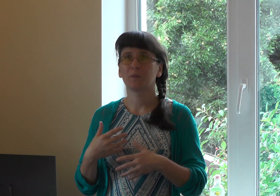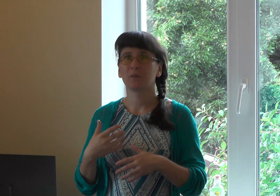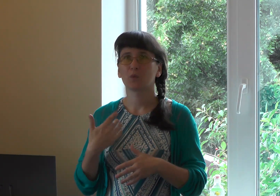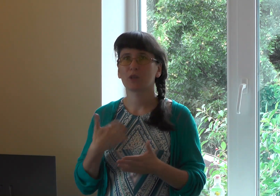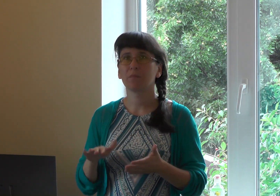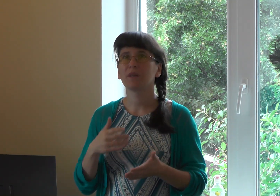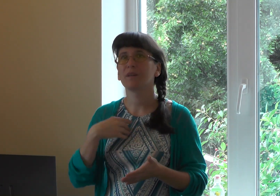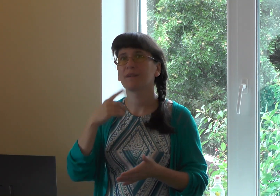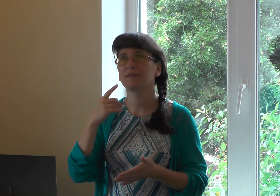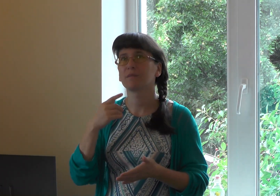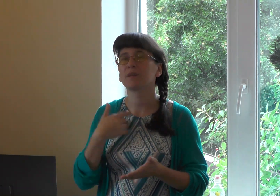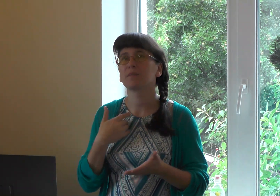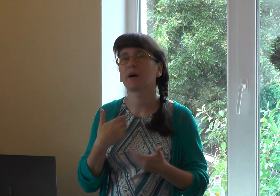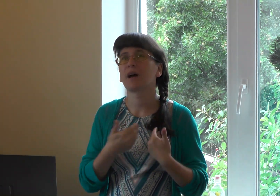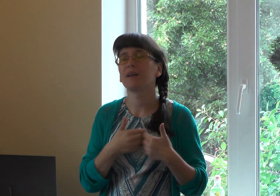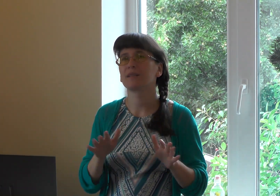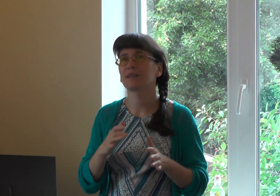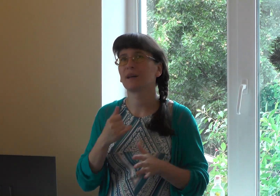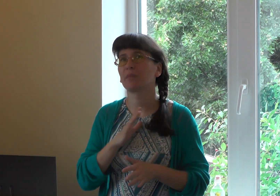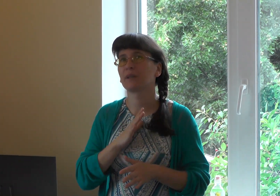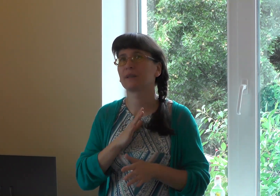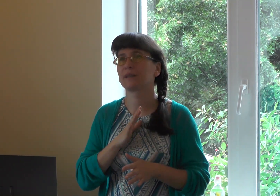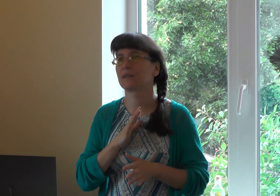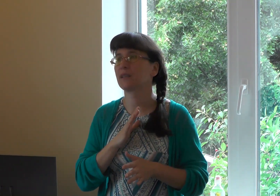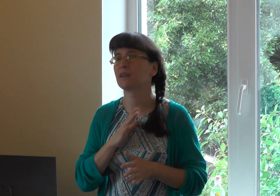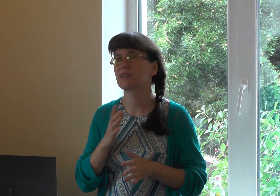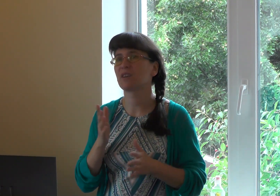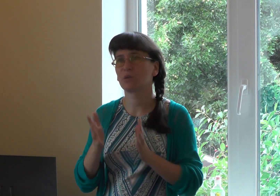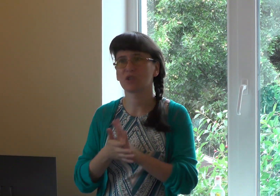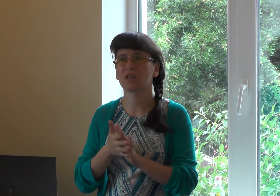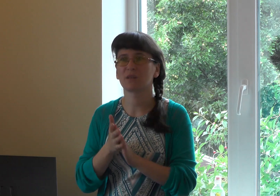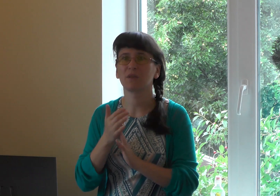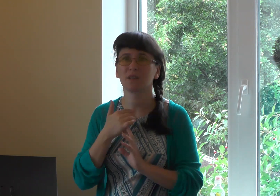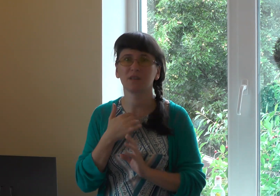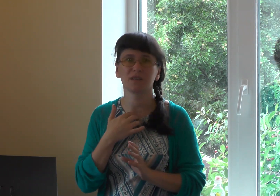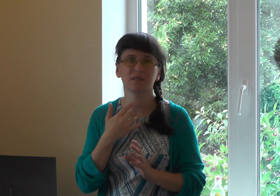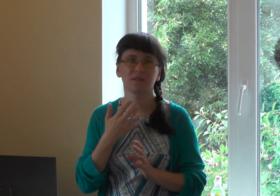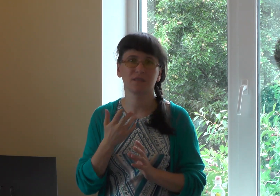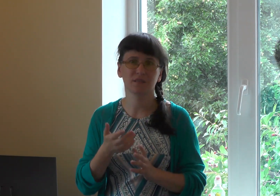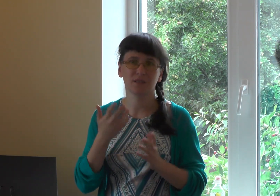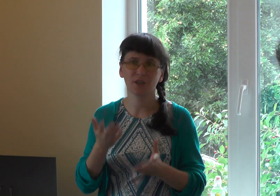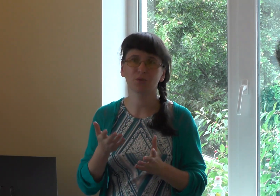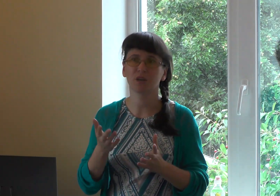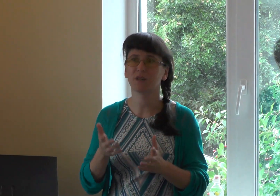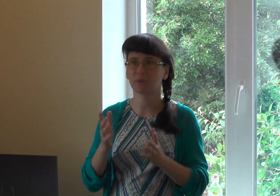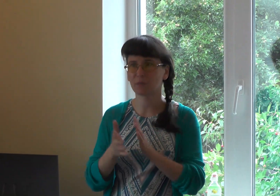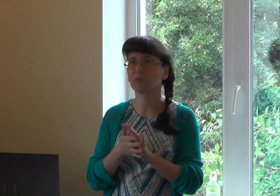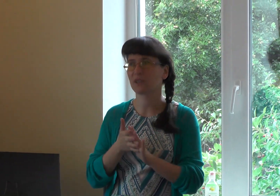Уже мы покаялись, когда было... Я разговариваю изжастливой речи, да, потому мне